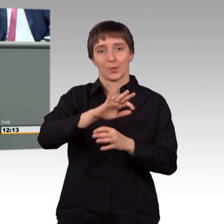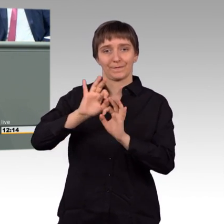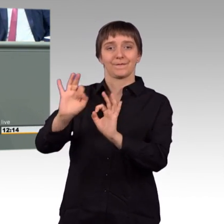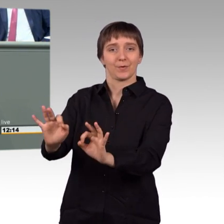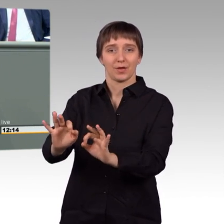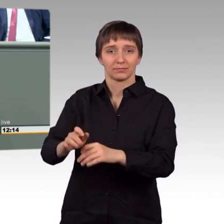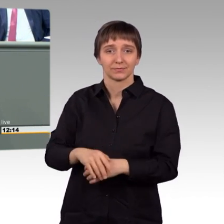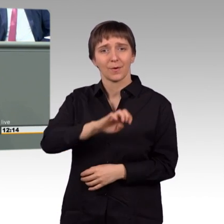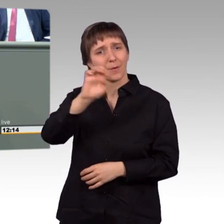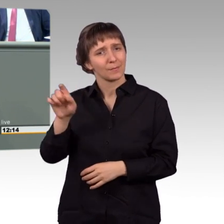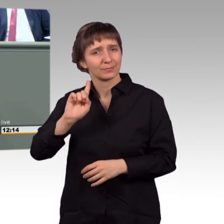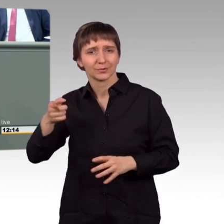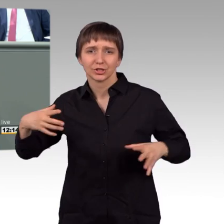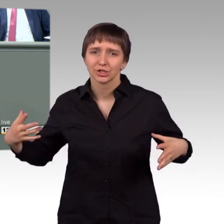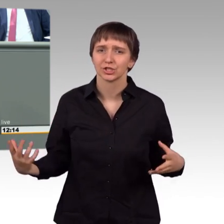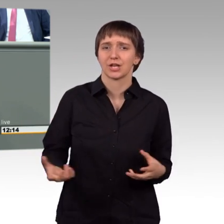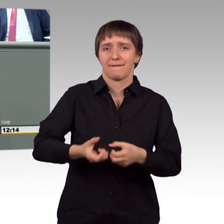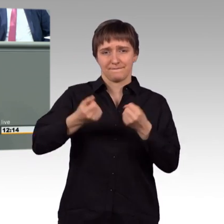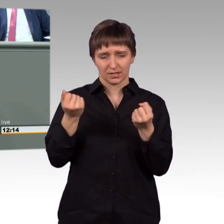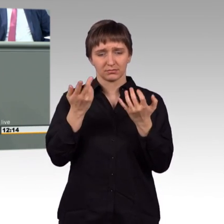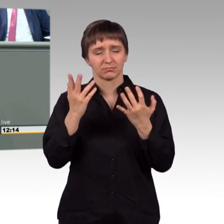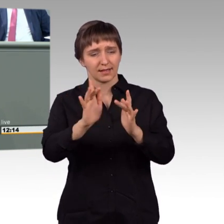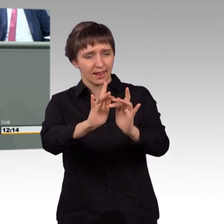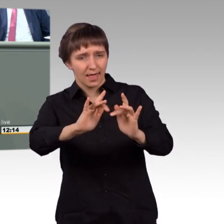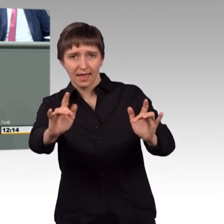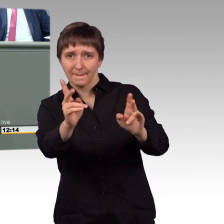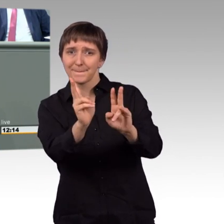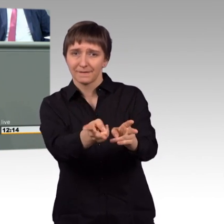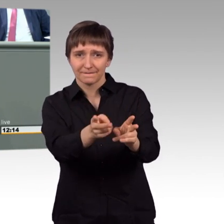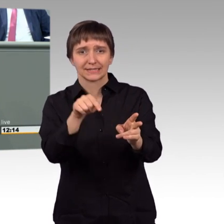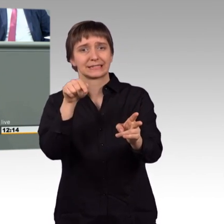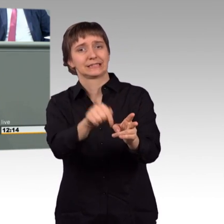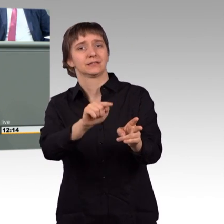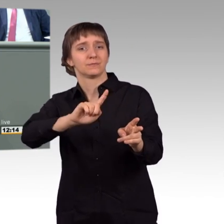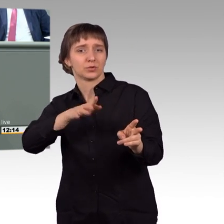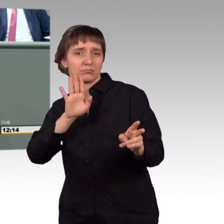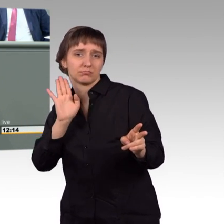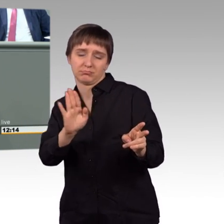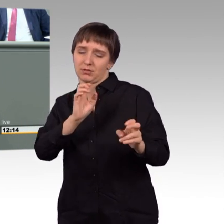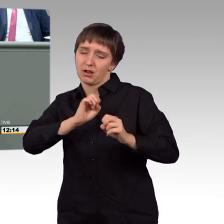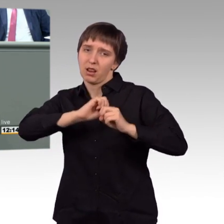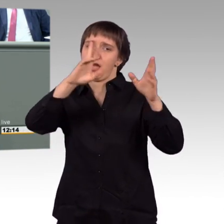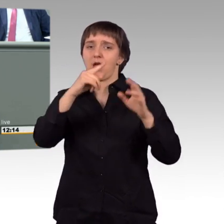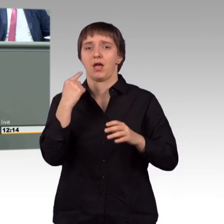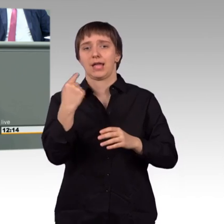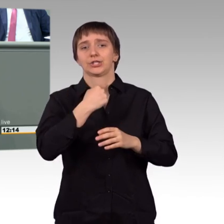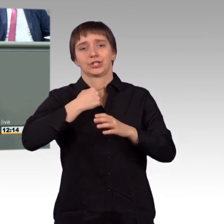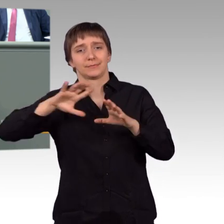es schaffen, dort, wo ein Vakuum entstanden ist, mit einer Stimme zu sprechen. Und dort, wo